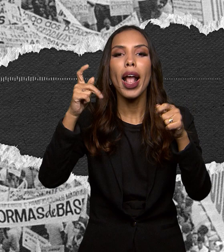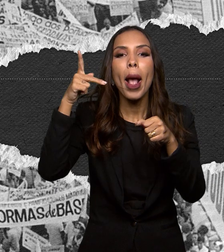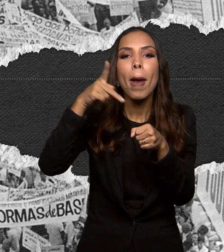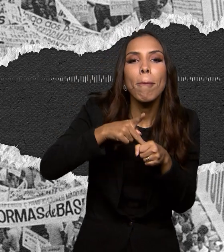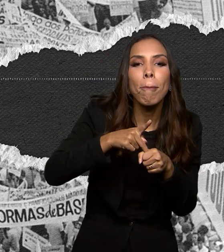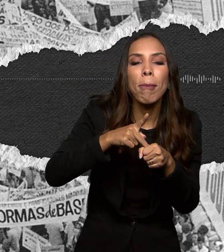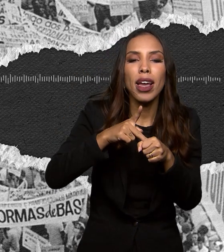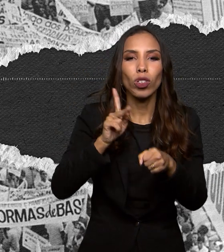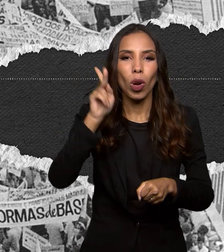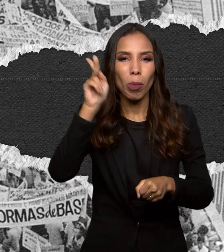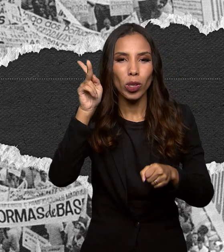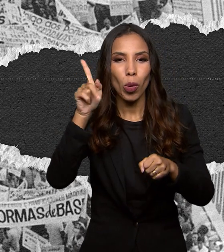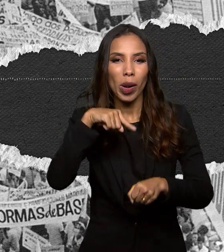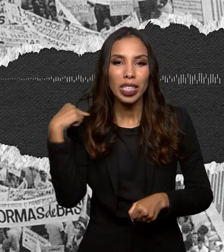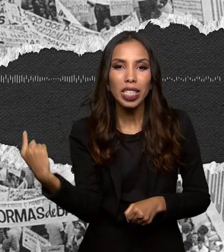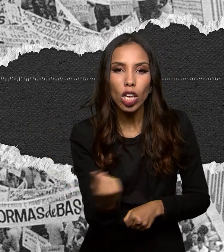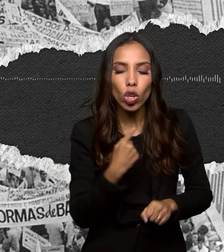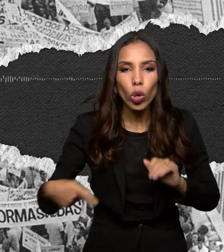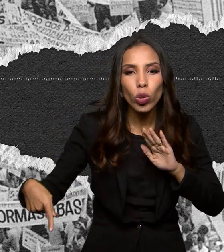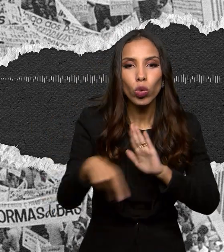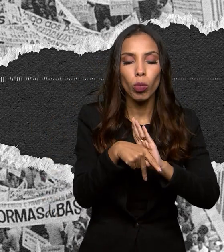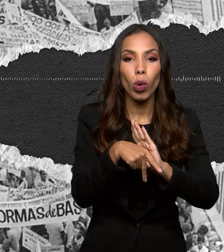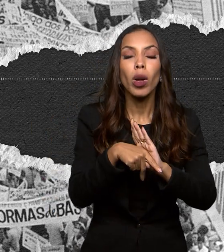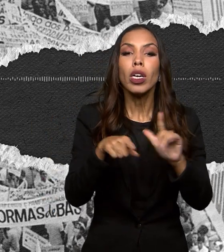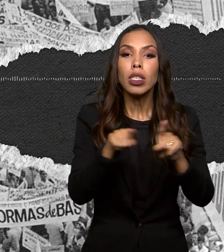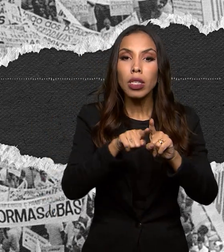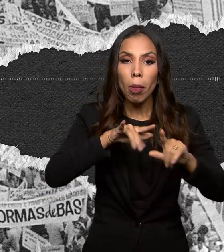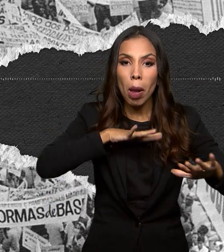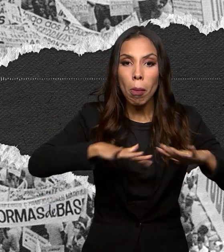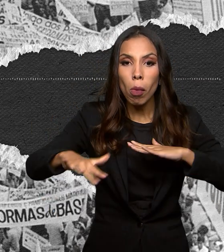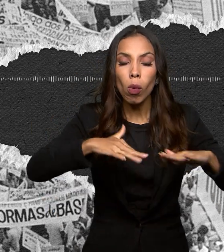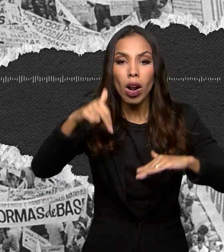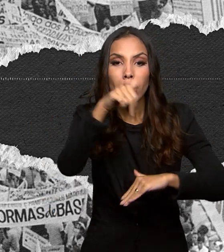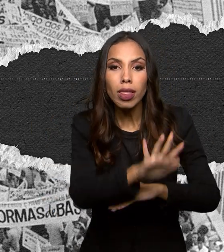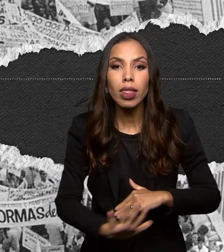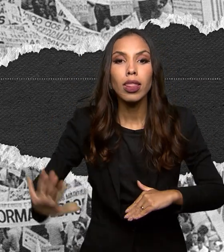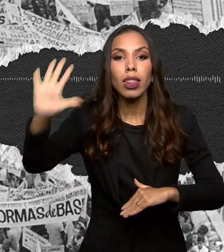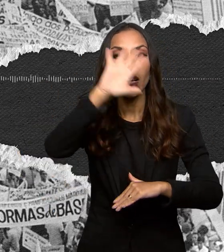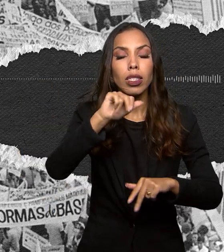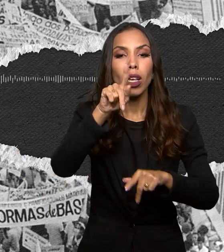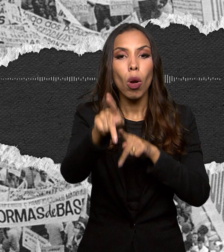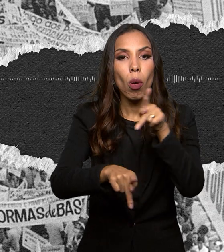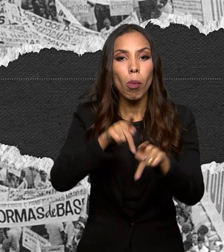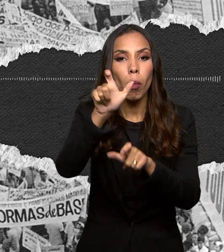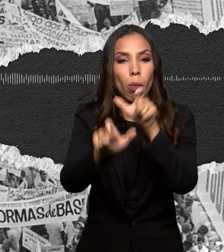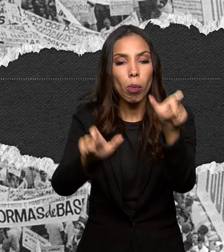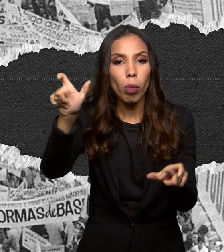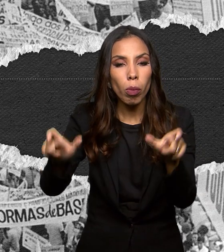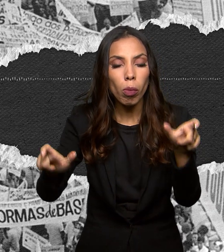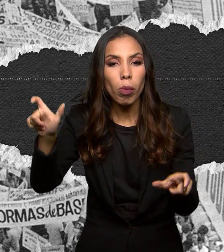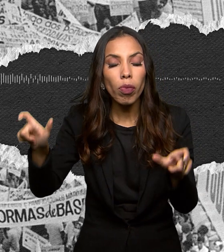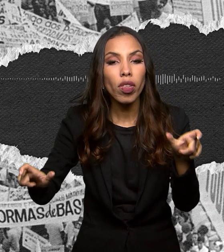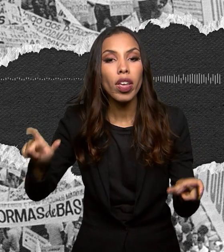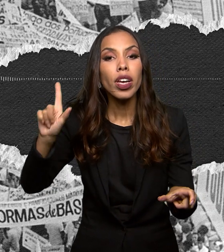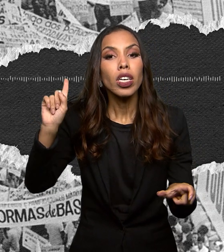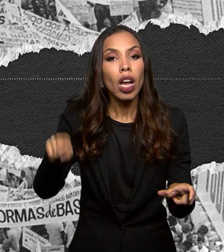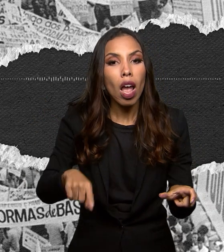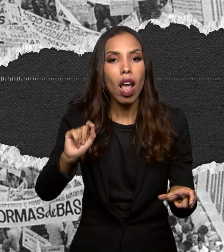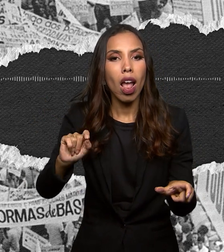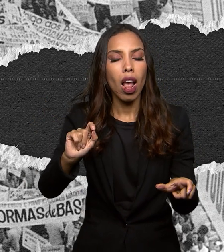fez parte do grande movimento nacionalista popular que existiu até o momento do golpe e que foi derrotado pelo golpe